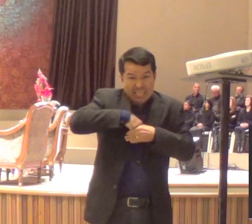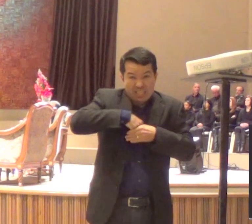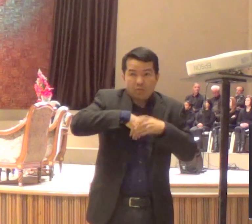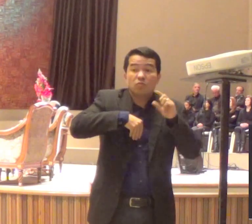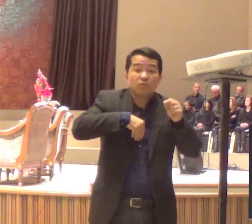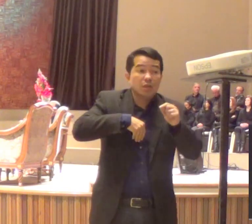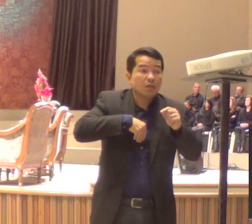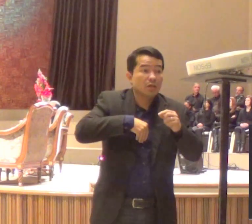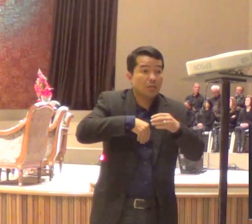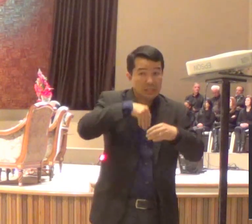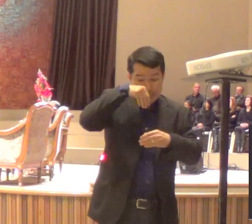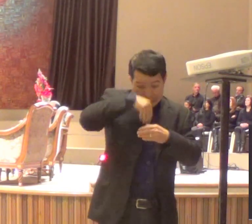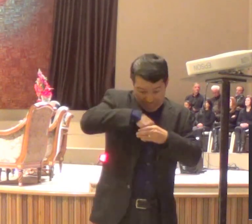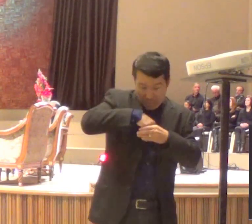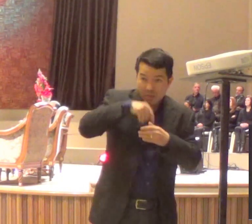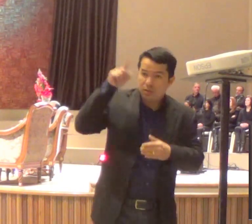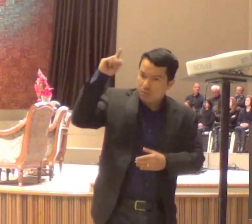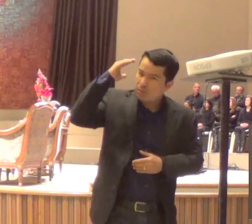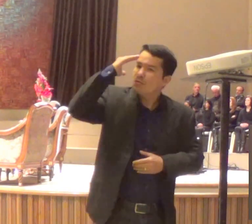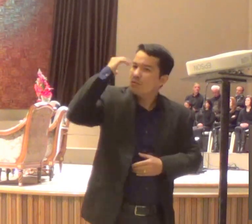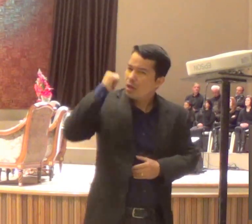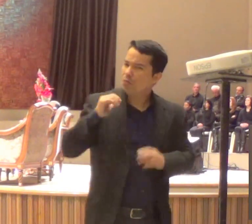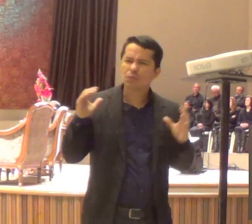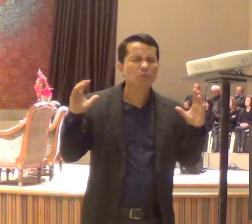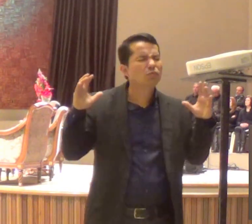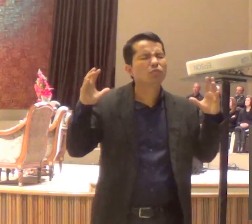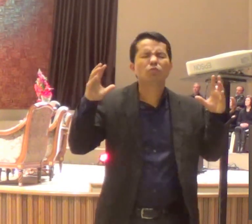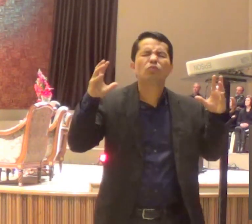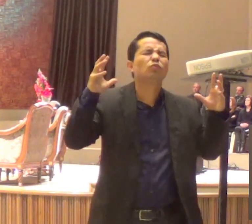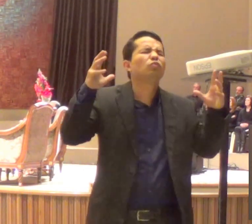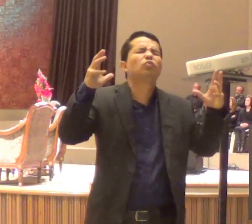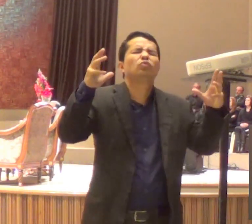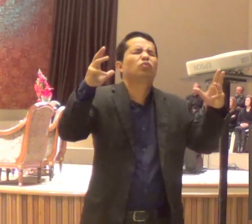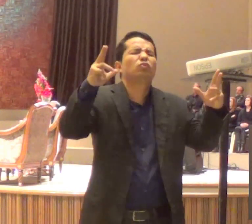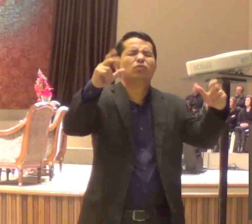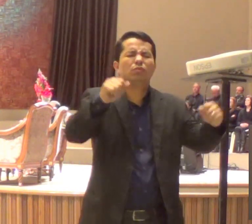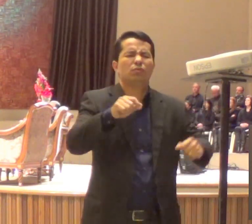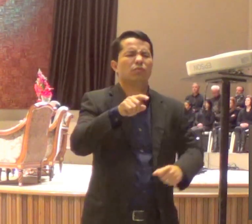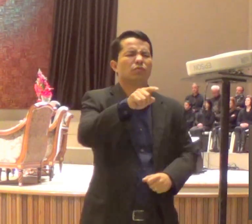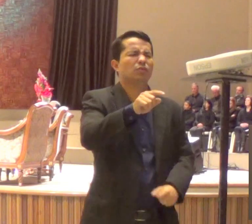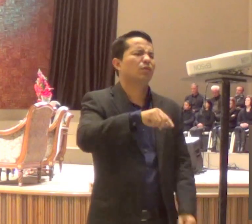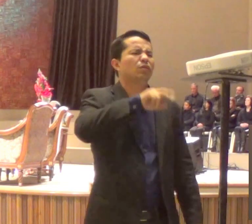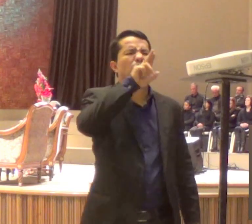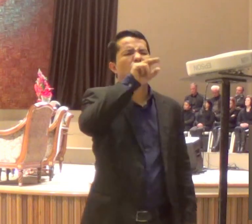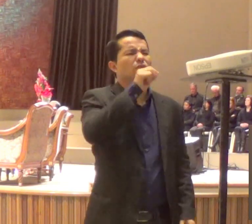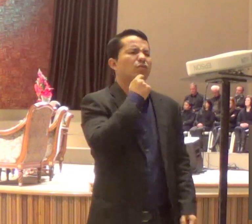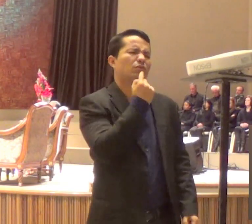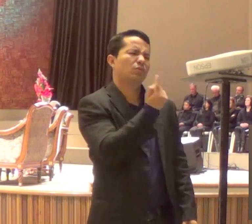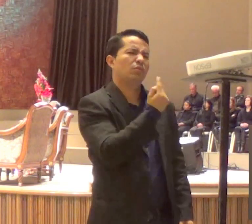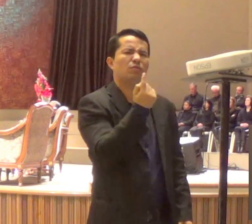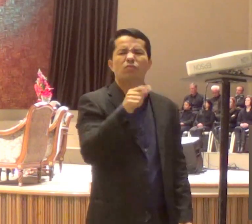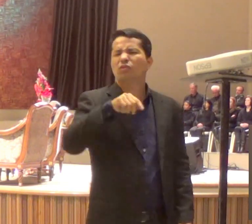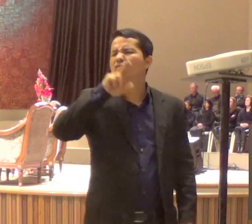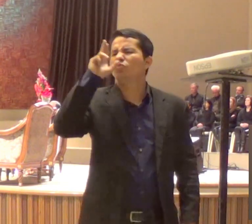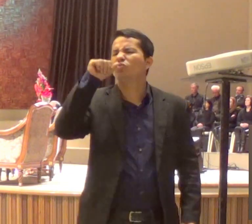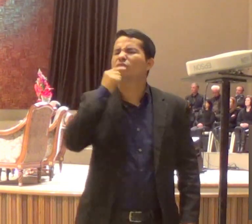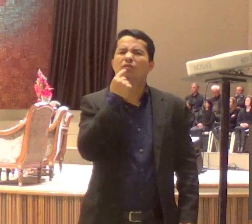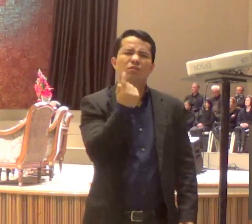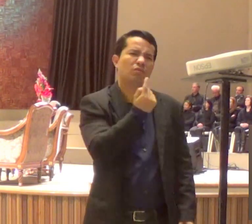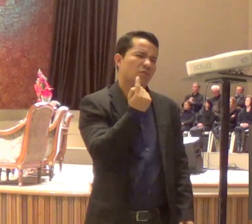filho, não importa onde você esteja, você nunca está sozinho, eu sei o que está acontecendo, mas hoje,